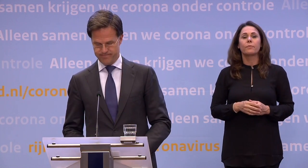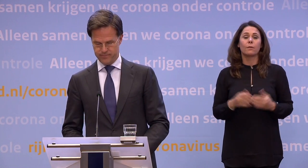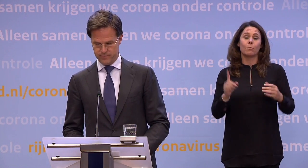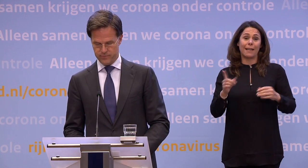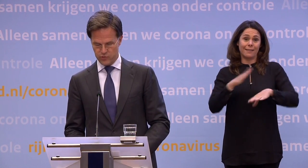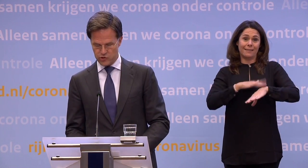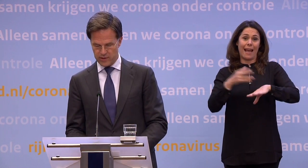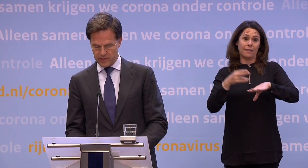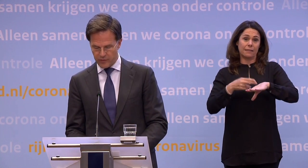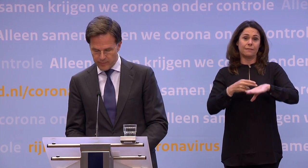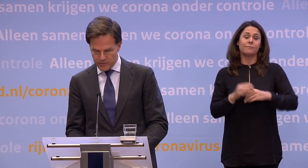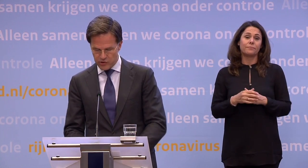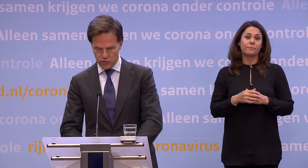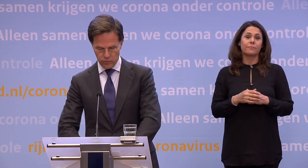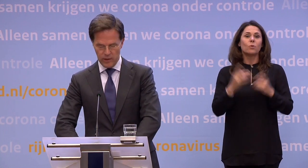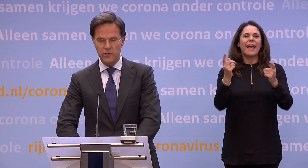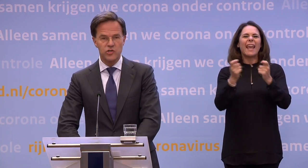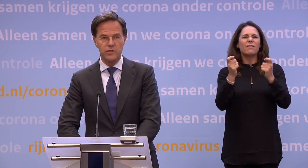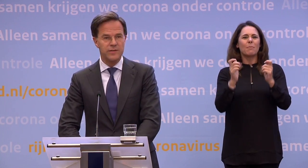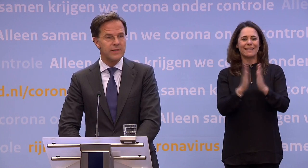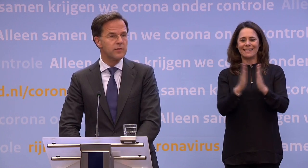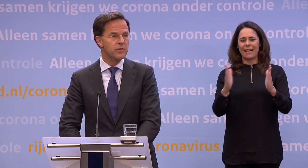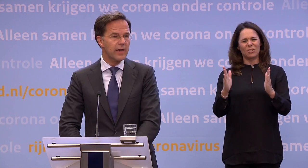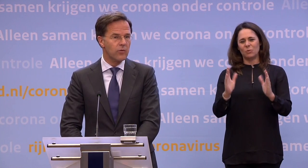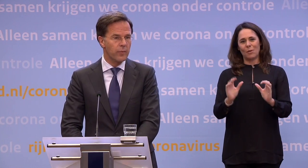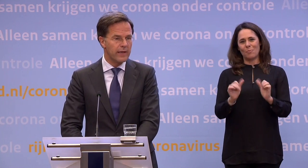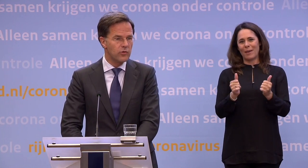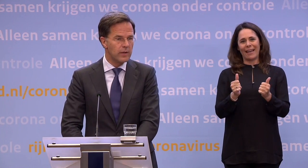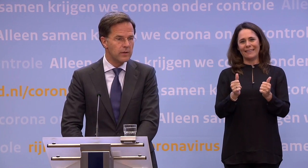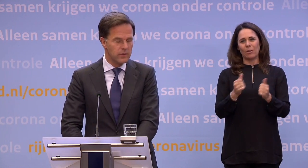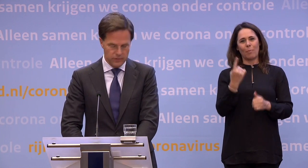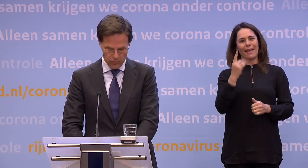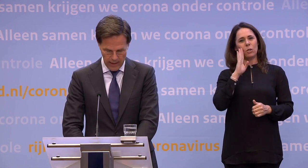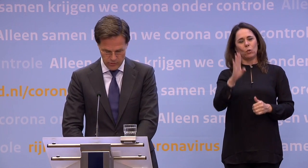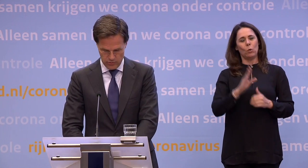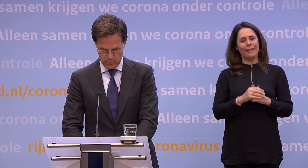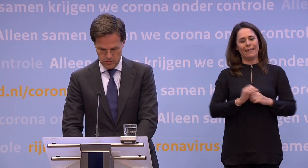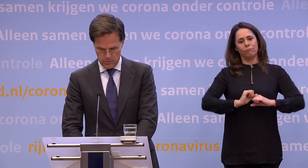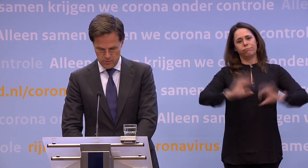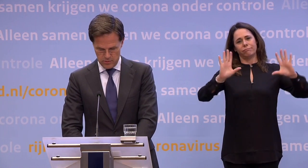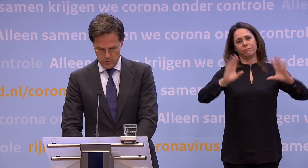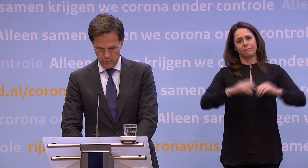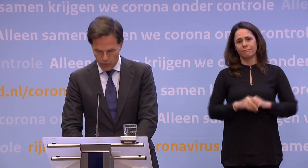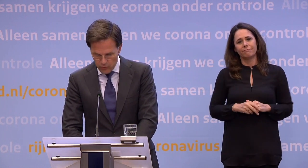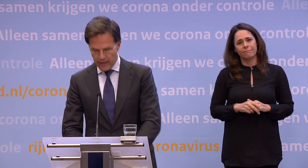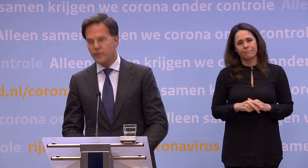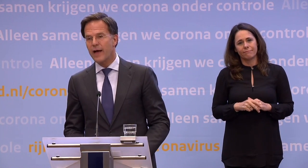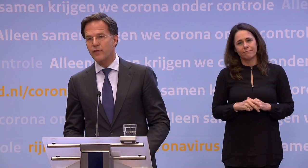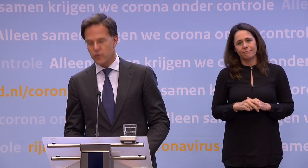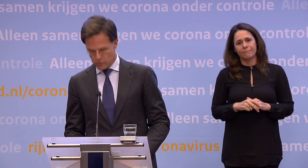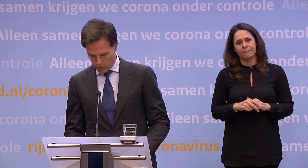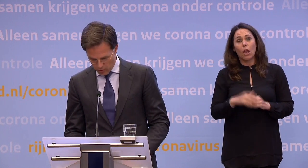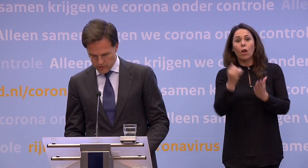tijd. Dus het evenementenseizoen start niet meteen op 1 juli voluit. Een